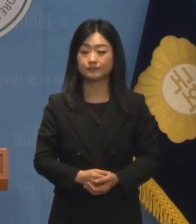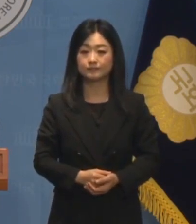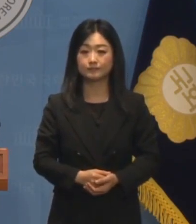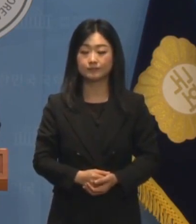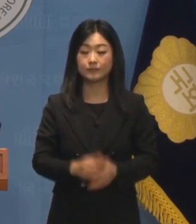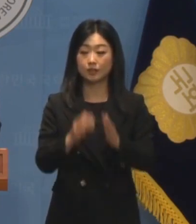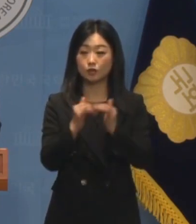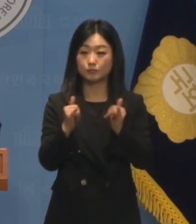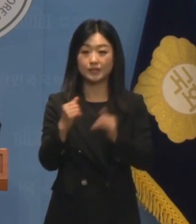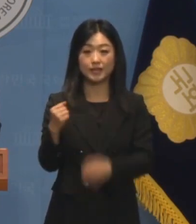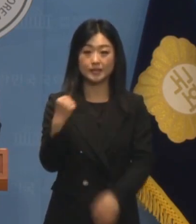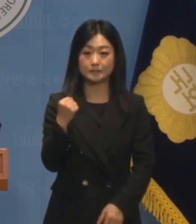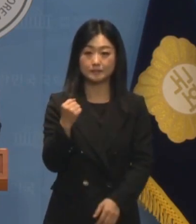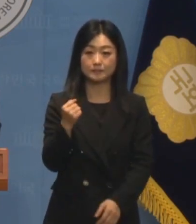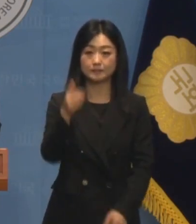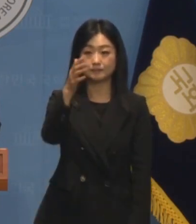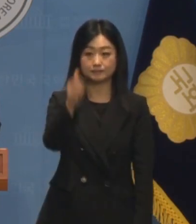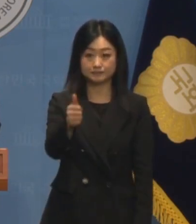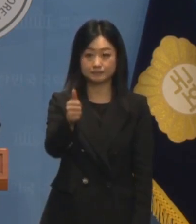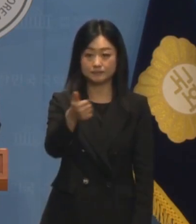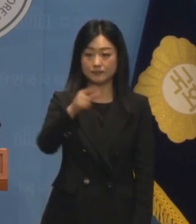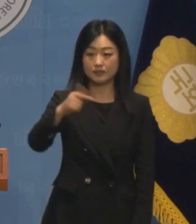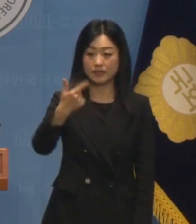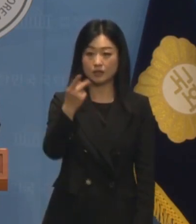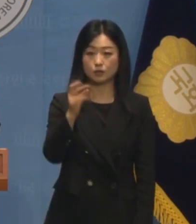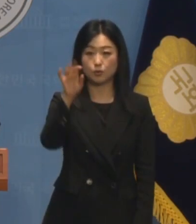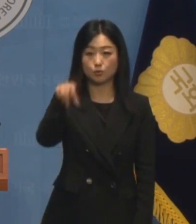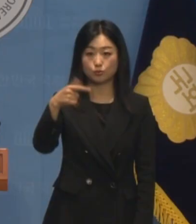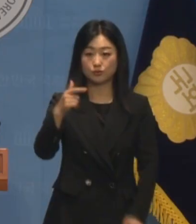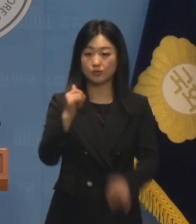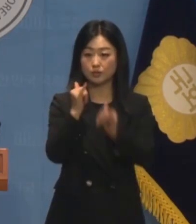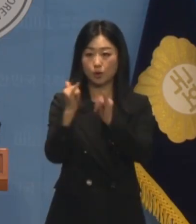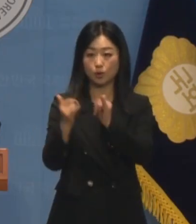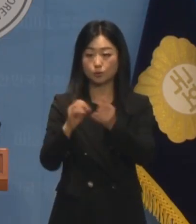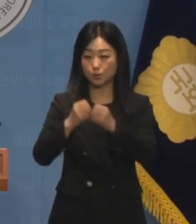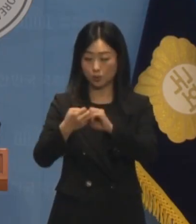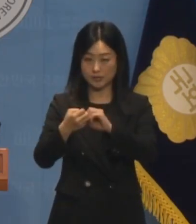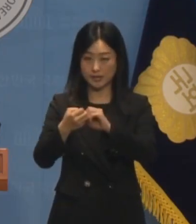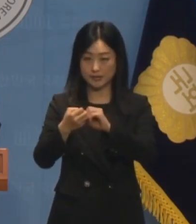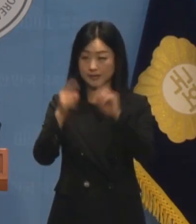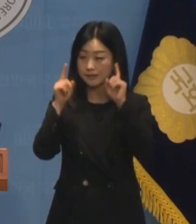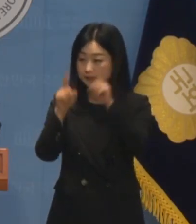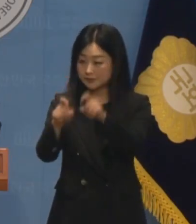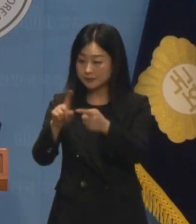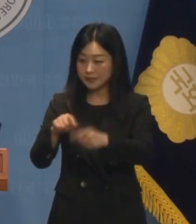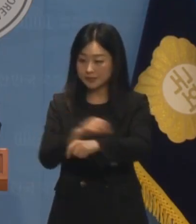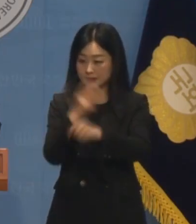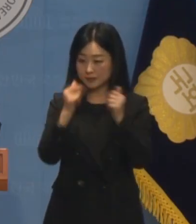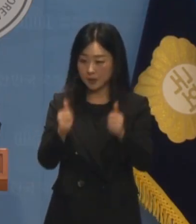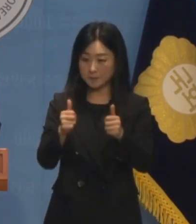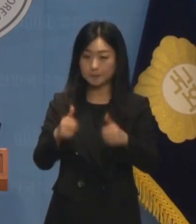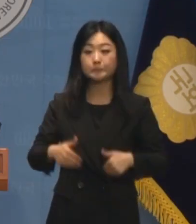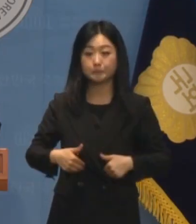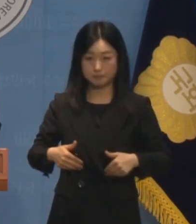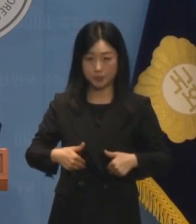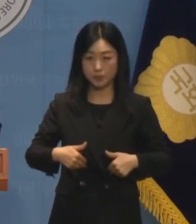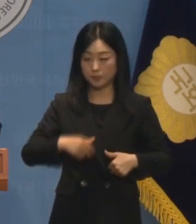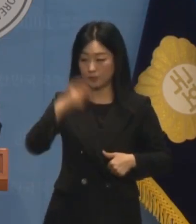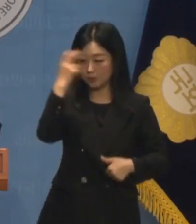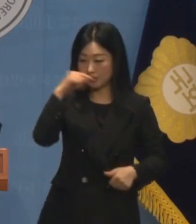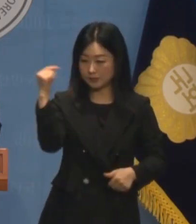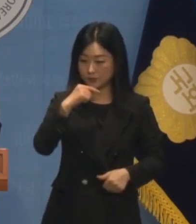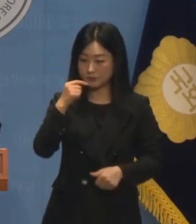국민의힘 한동훈 대표 여론조작 의혹 특검 도입을 통한 철저한 진상 규명을